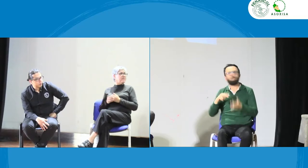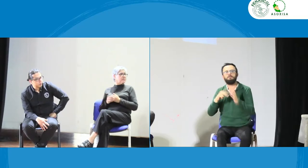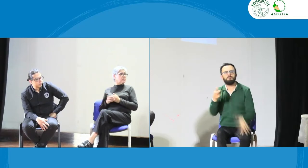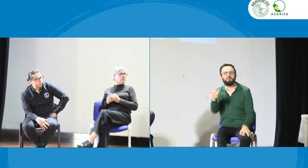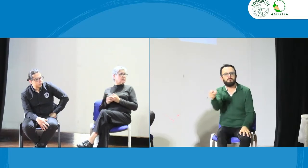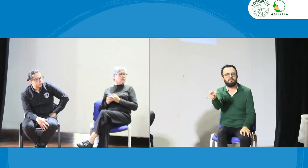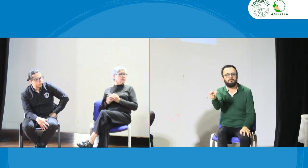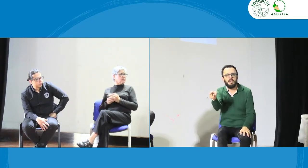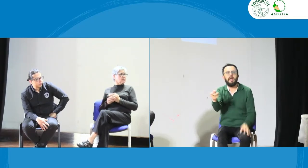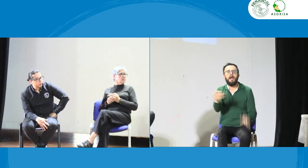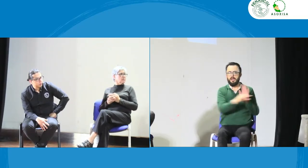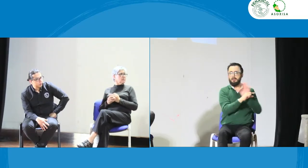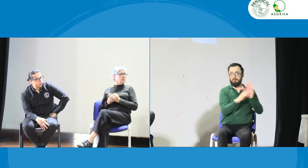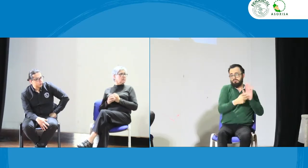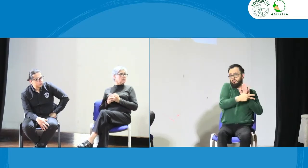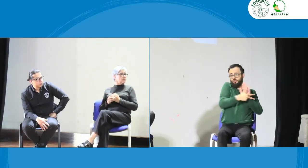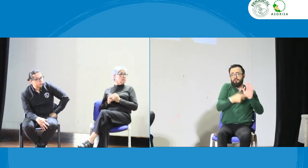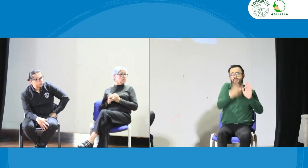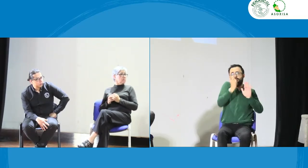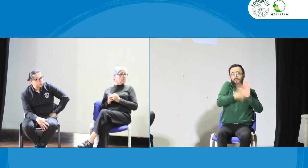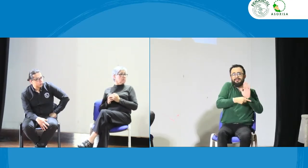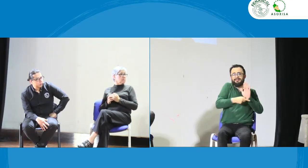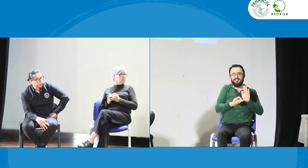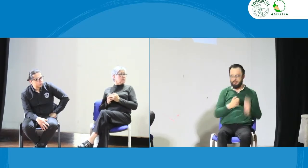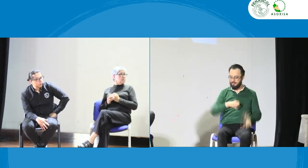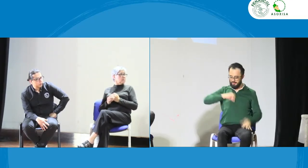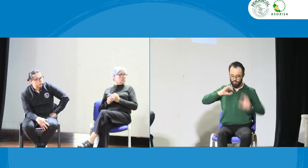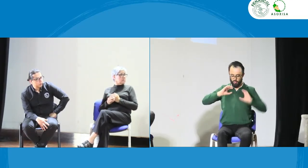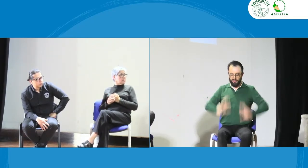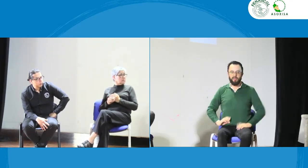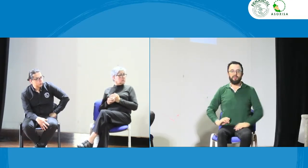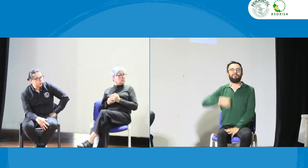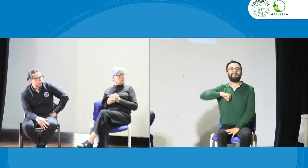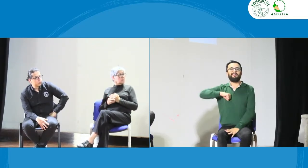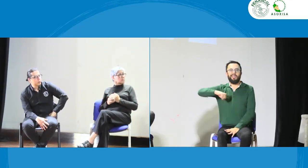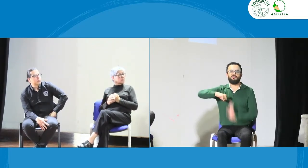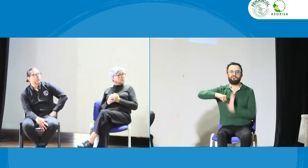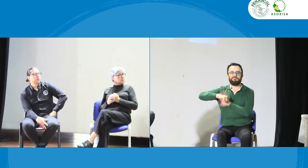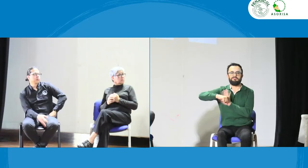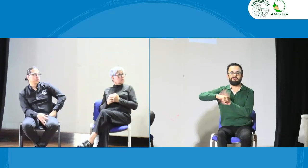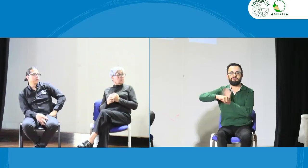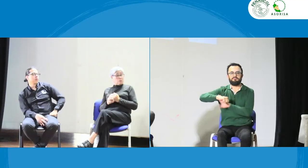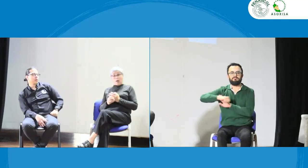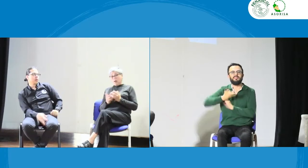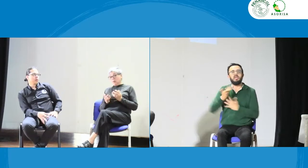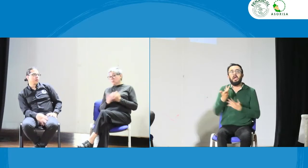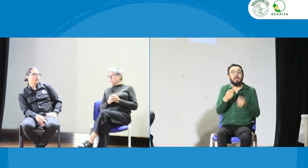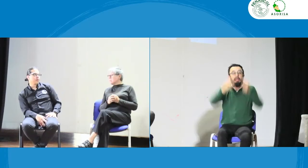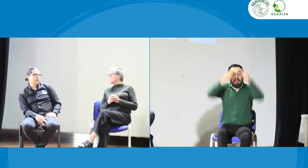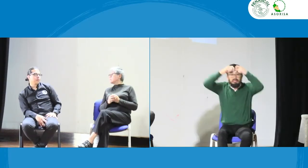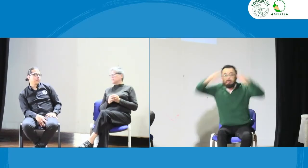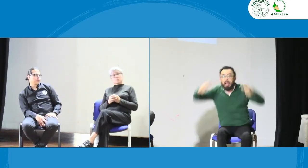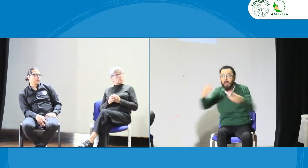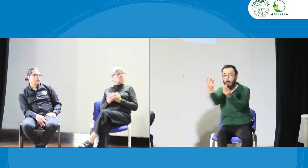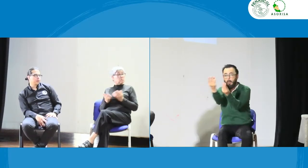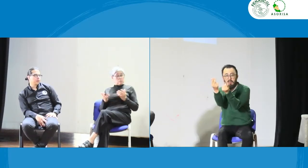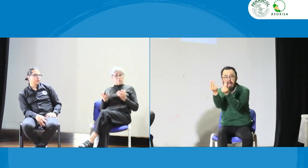frente a qué frente a las acciones que van por los derechos de los